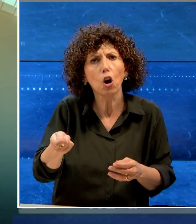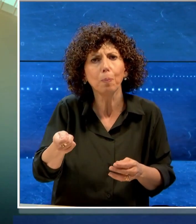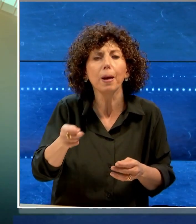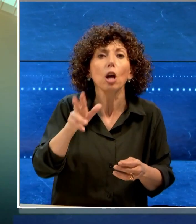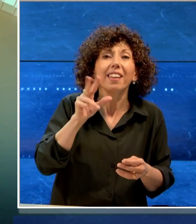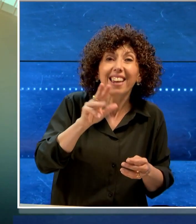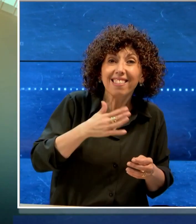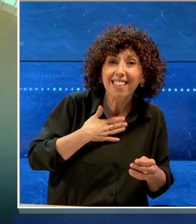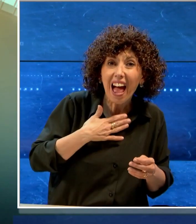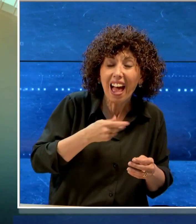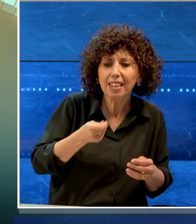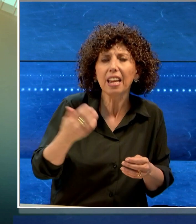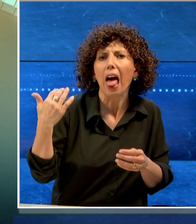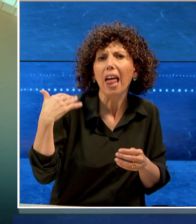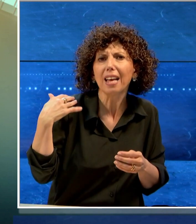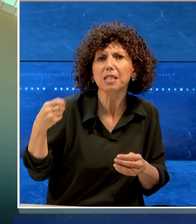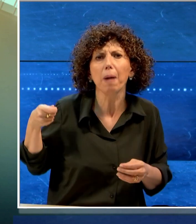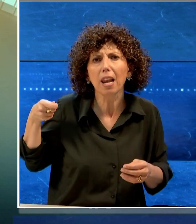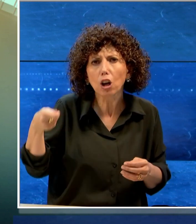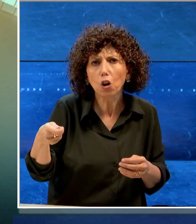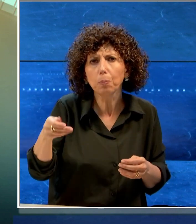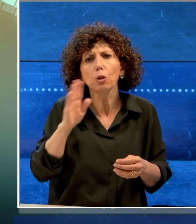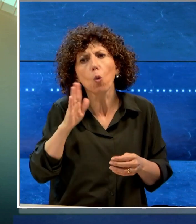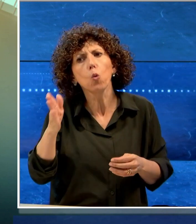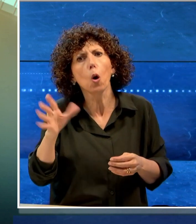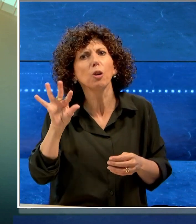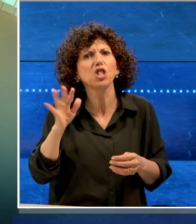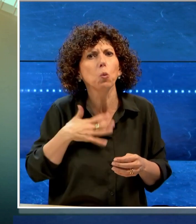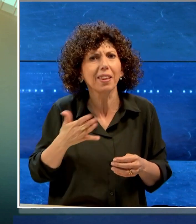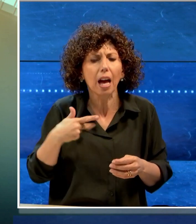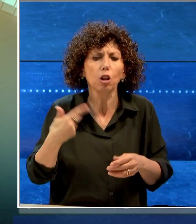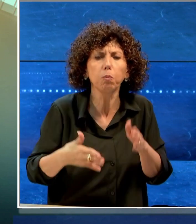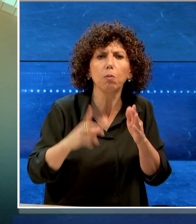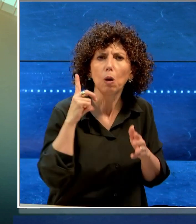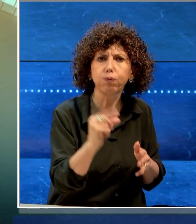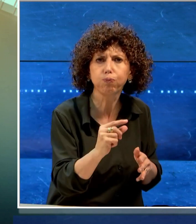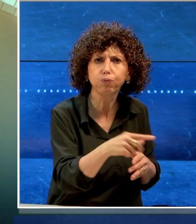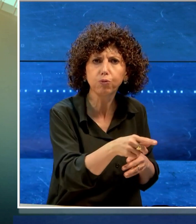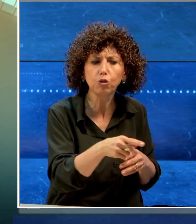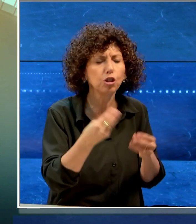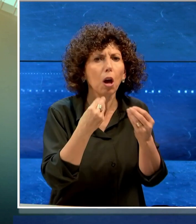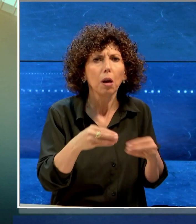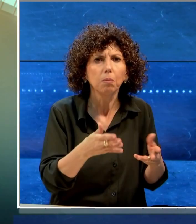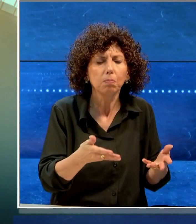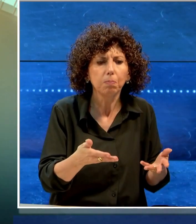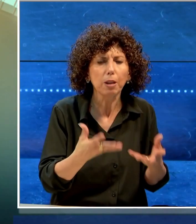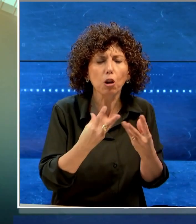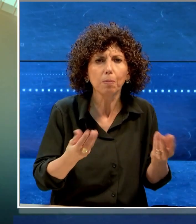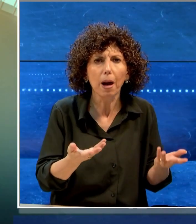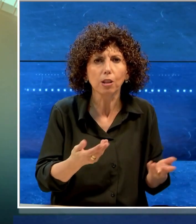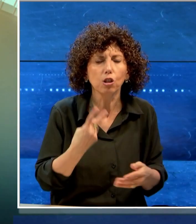trentenne avrebbe colpito alla spalla l'uomo di 50 anni per poi darsi alla fuga facendo perdere le sue tracce.